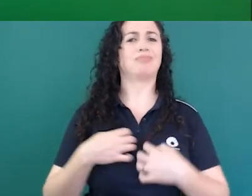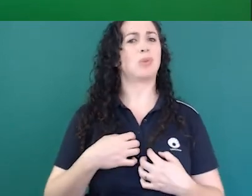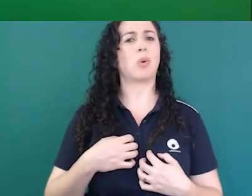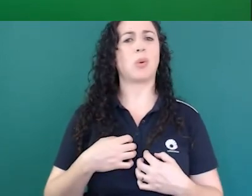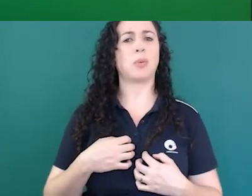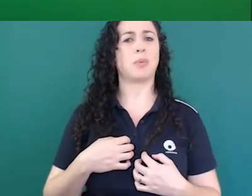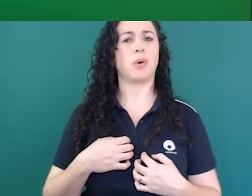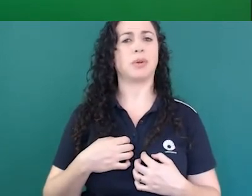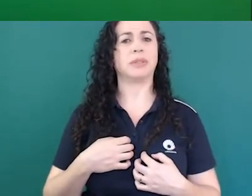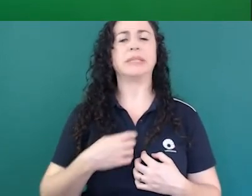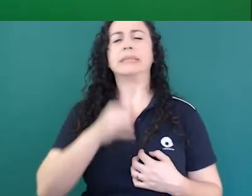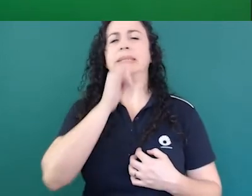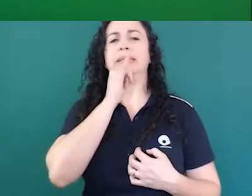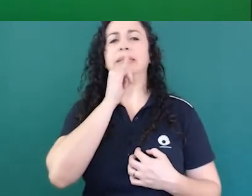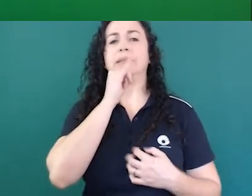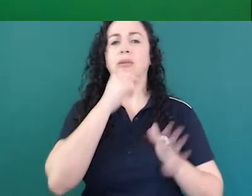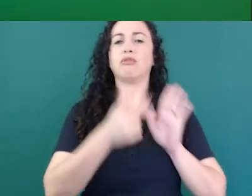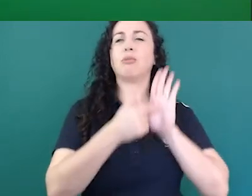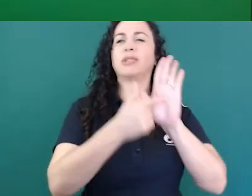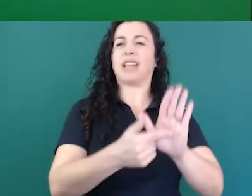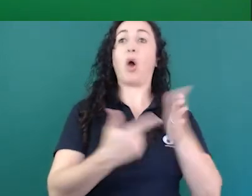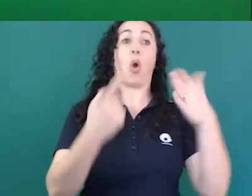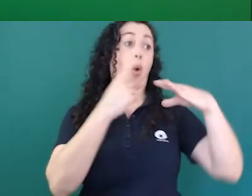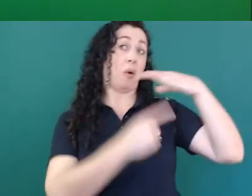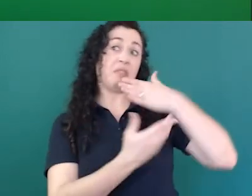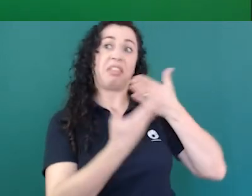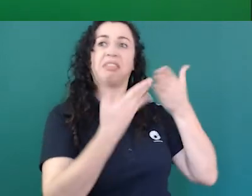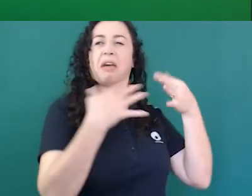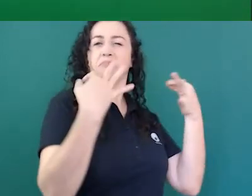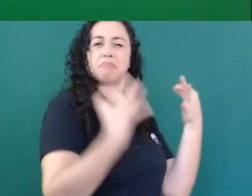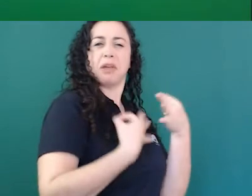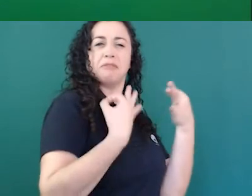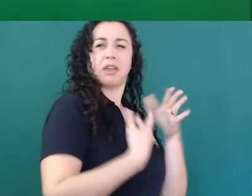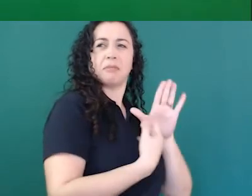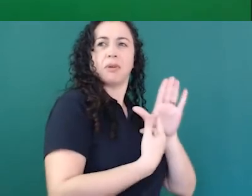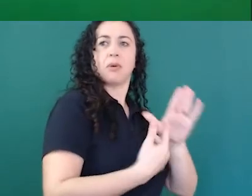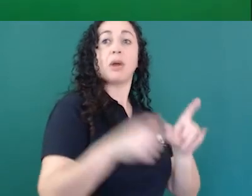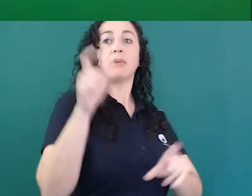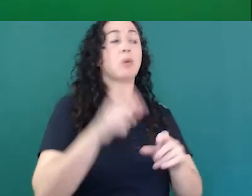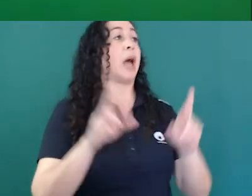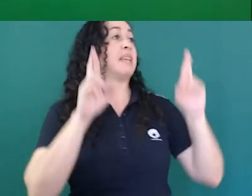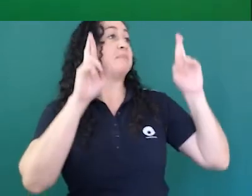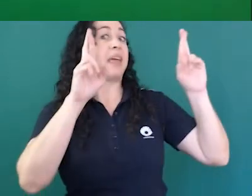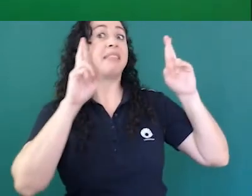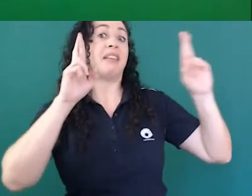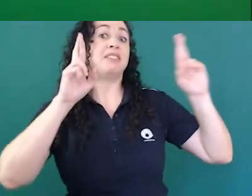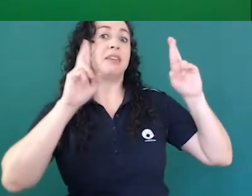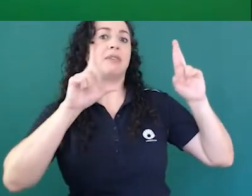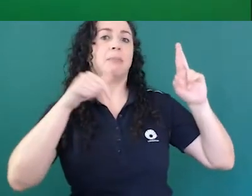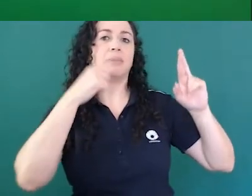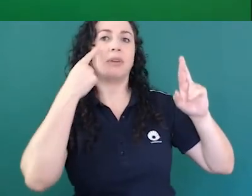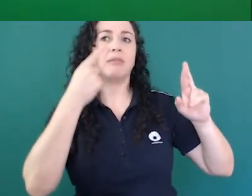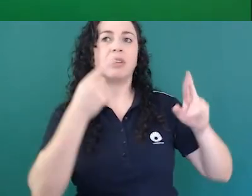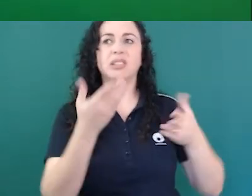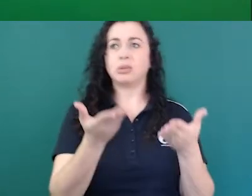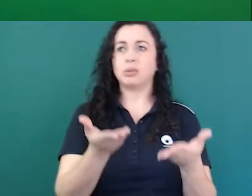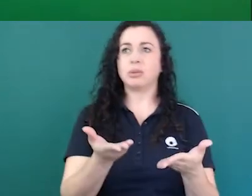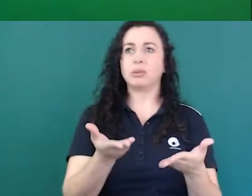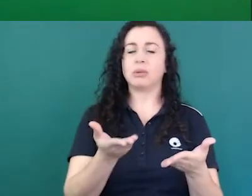e acontece não é bem assim cria uma falsa expectativa que acaba sendo não produtiva